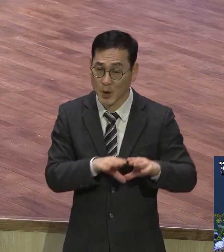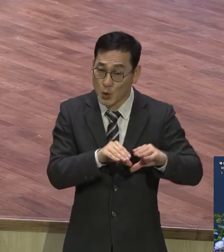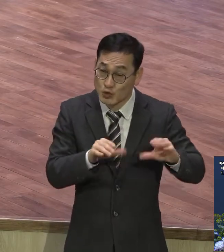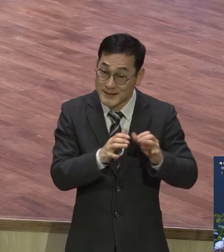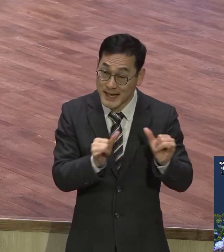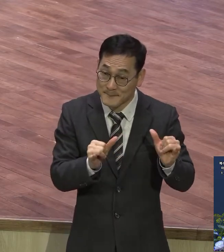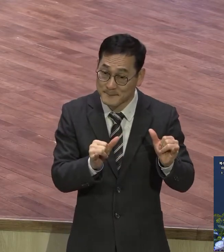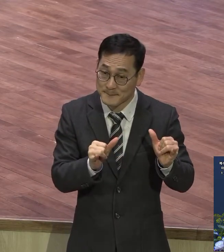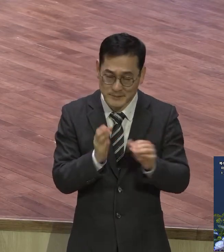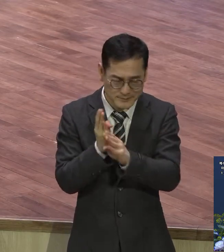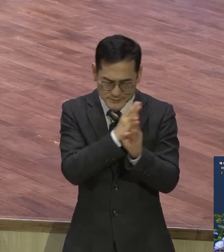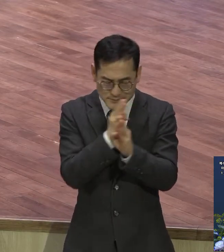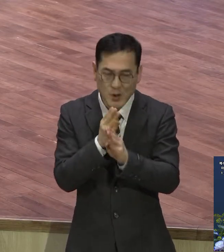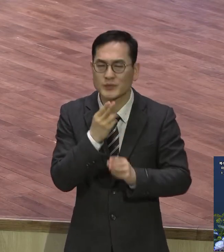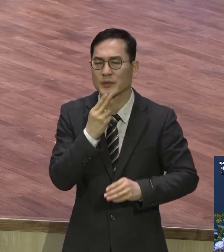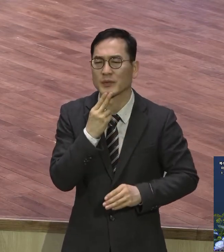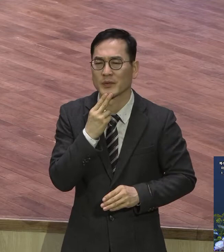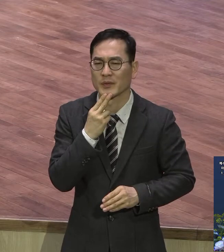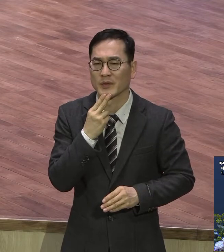이중적으로 살지 않잖아요 외식하지 않잖아요